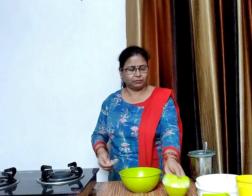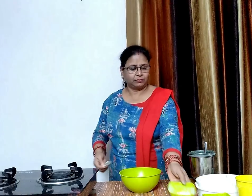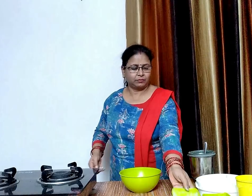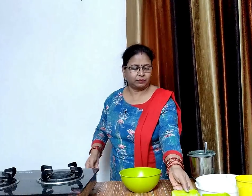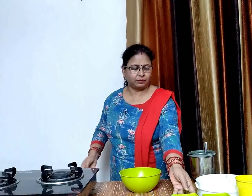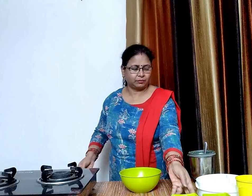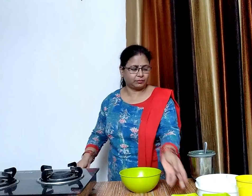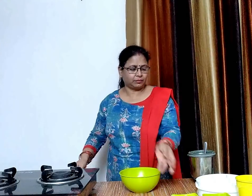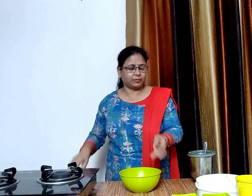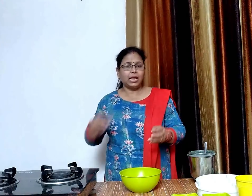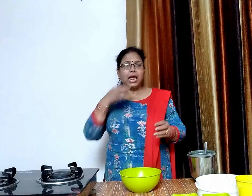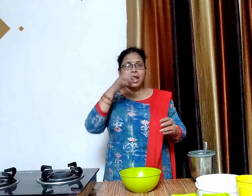स्वाधन उसाड़ना मक